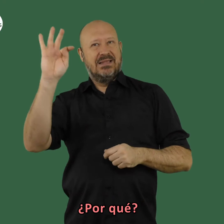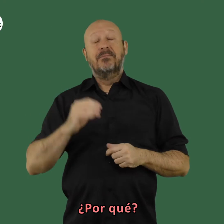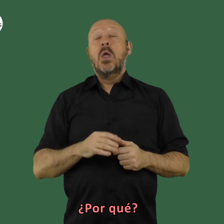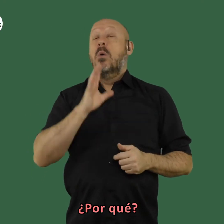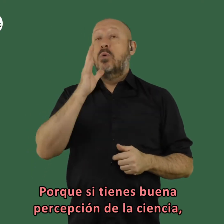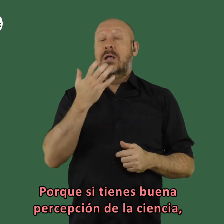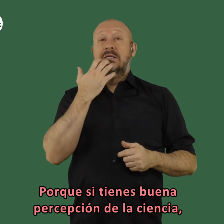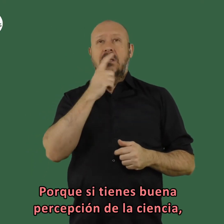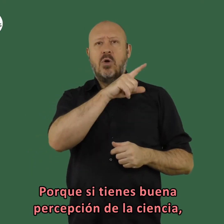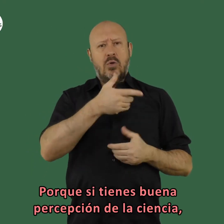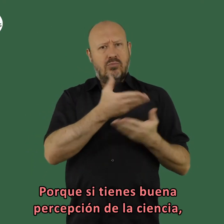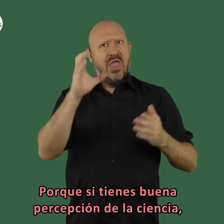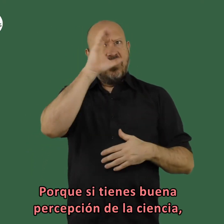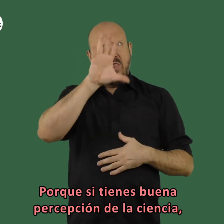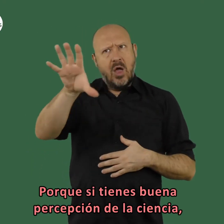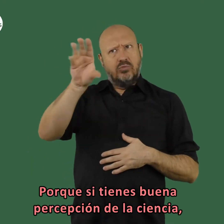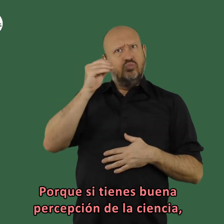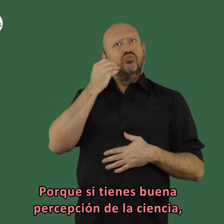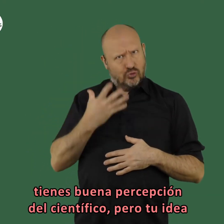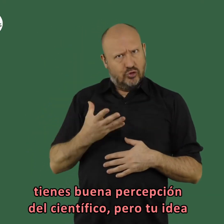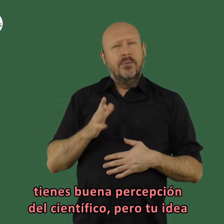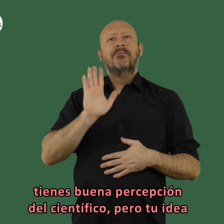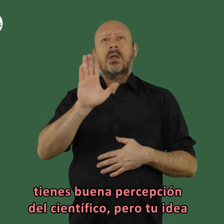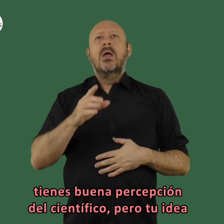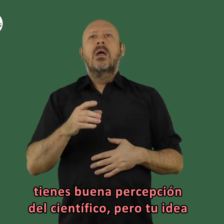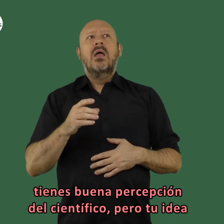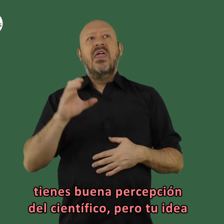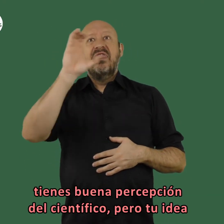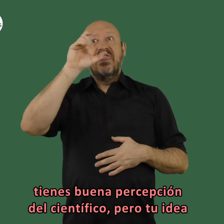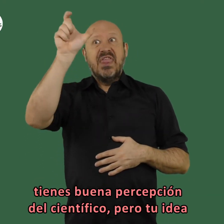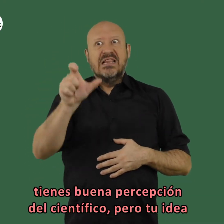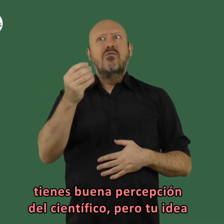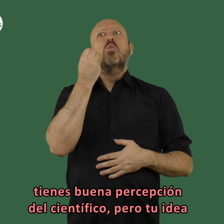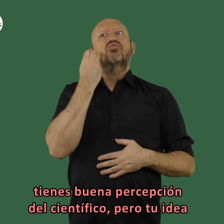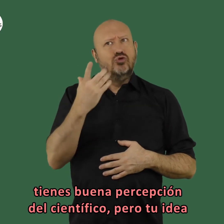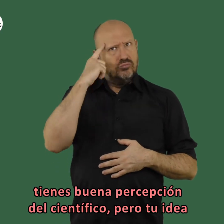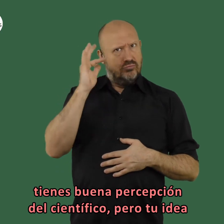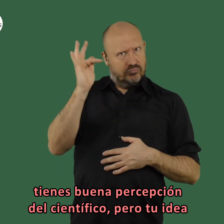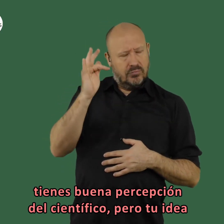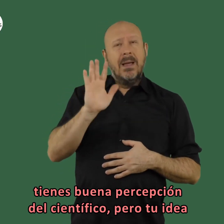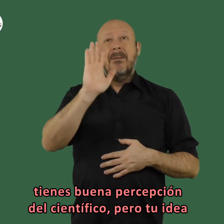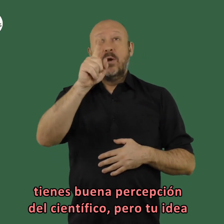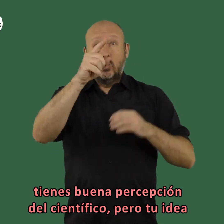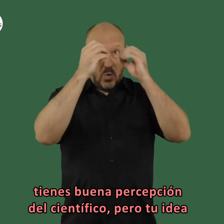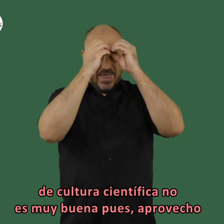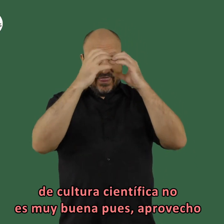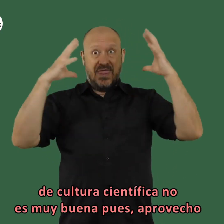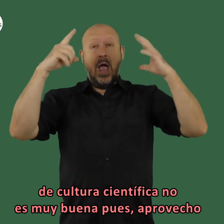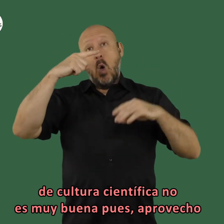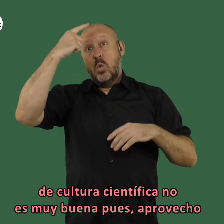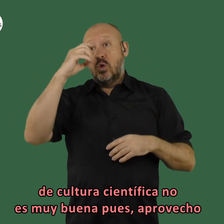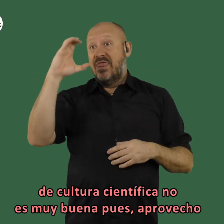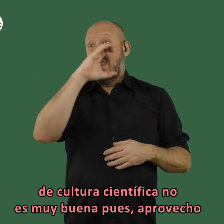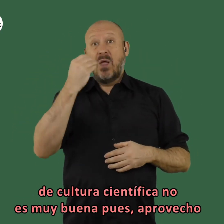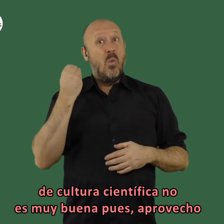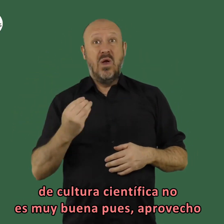eficiencia porque porque si tiene buena percepción de la ciencia tienes buena percepción del científico pero tu idea de